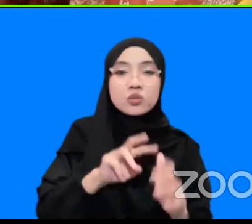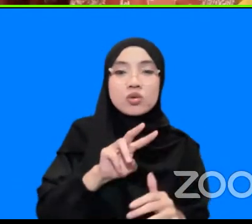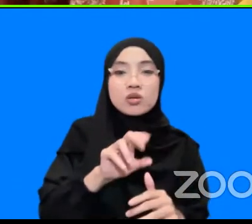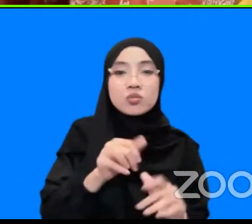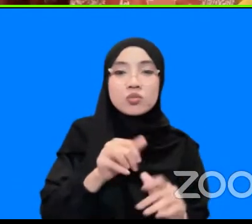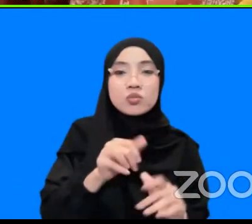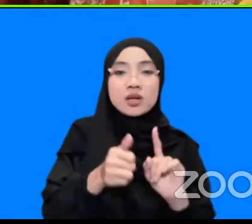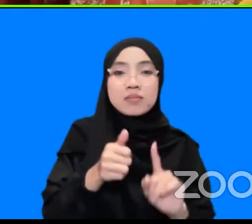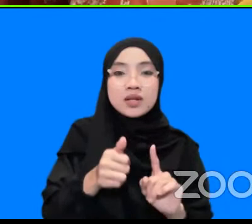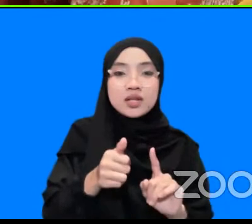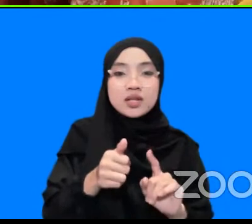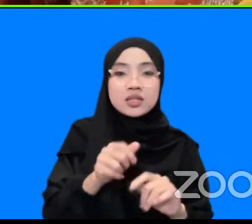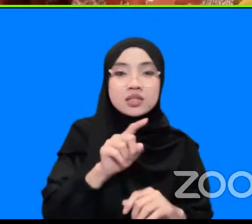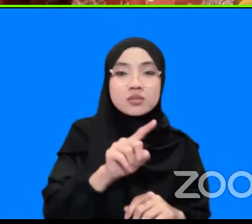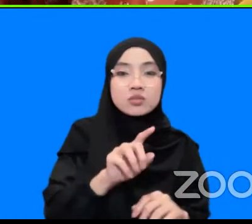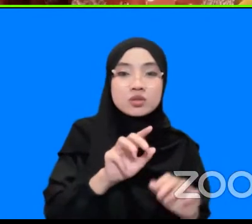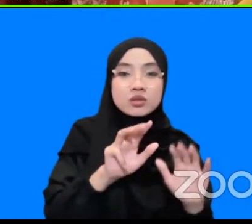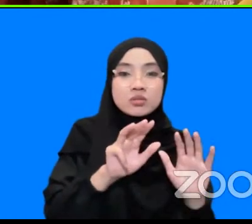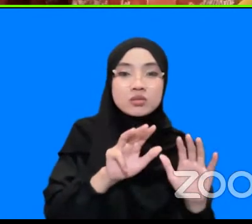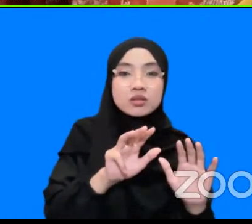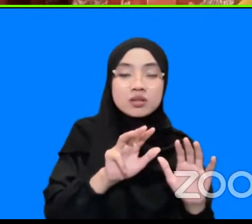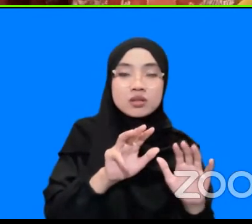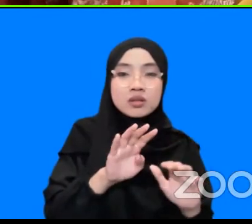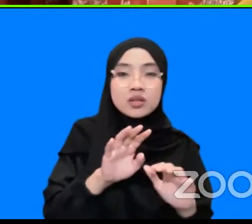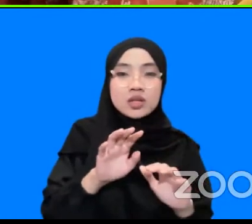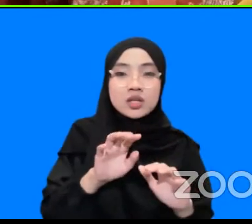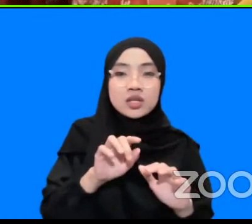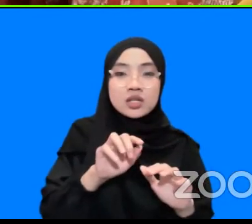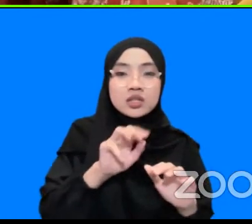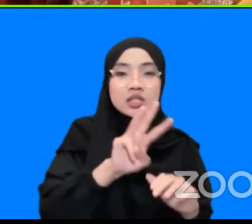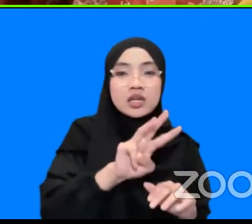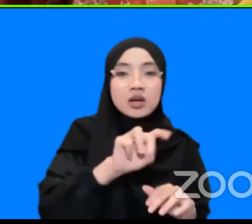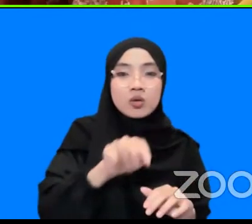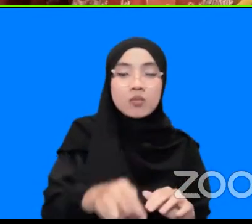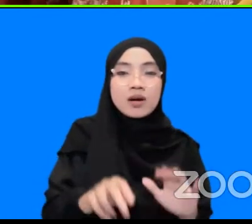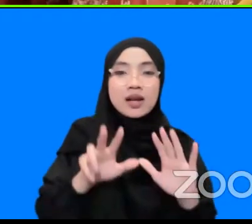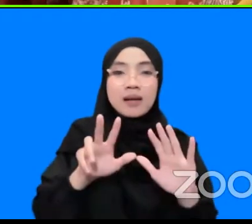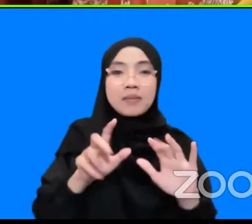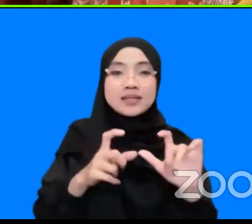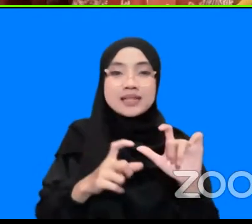1949 WIB 8,3 skala liter